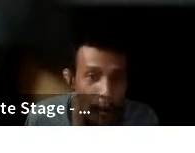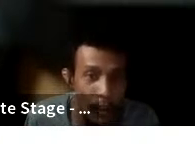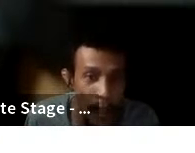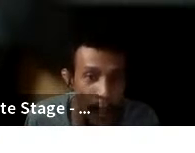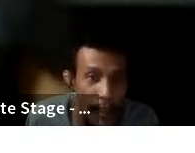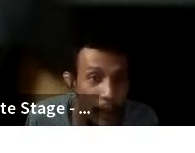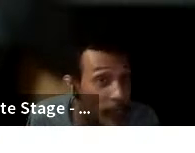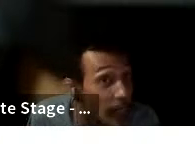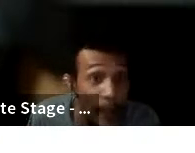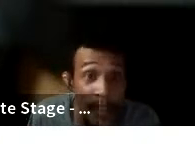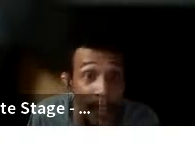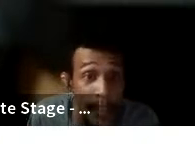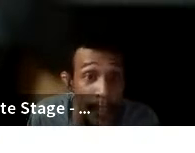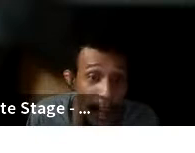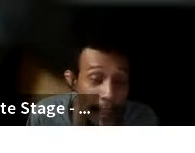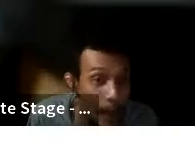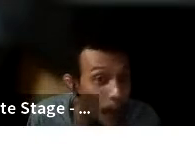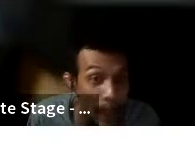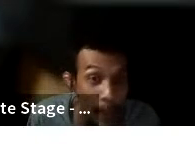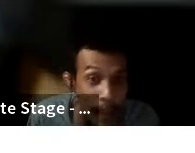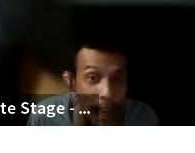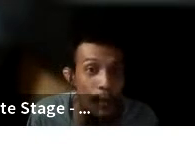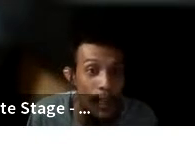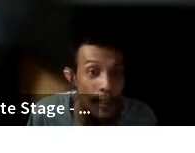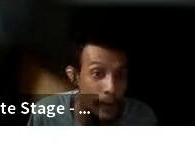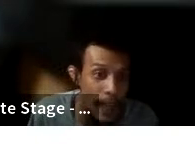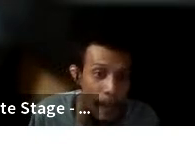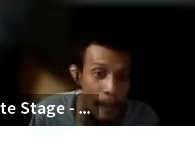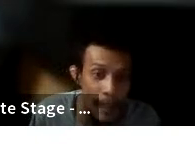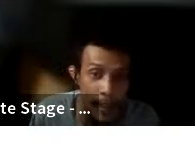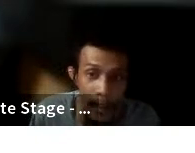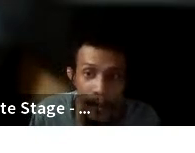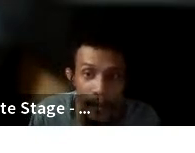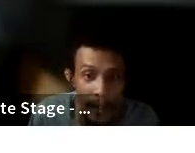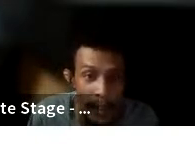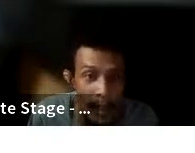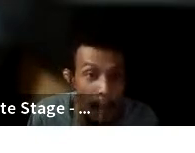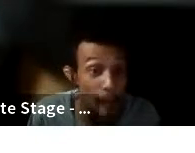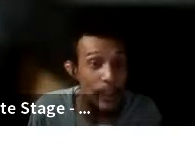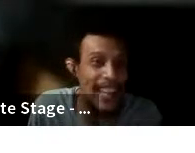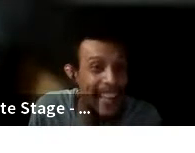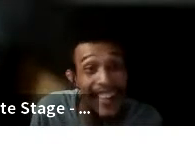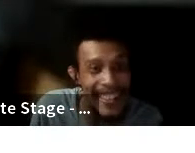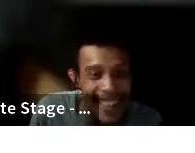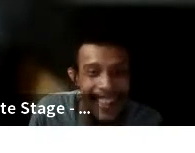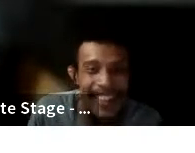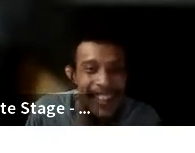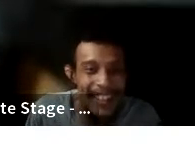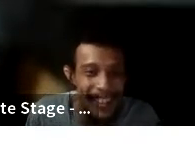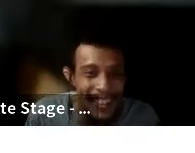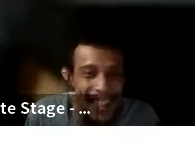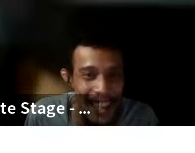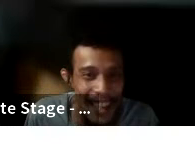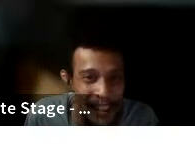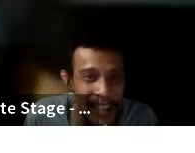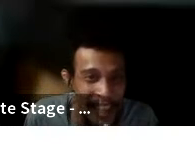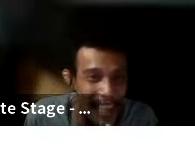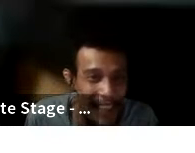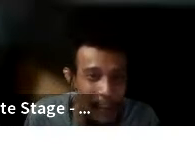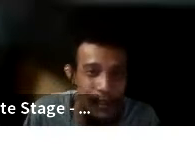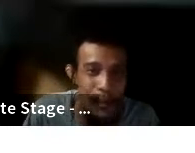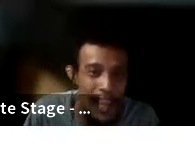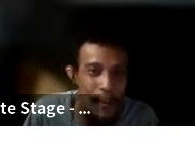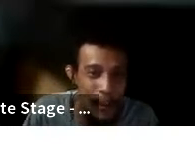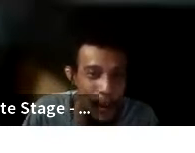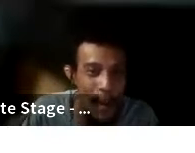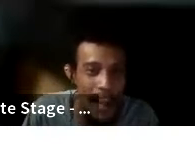tanah ya longsor tadi juga bisa dibikin sendiri alatnya akurat apa enggak akurat udah ada papernya tinggal pembuktiannya aja terus ada drone